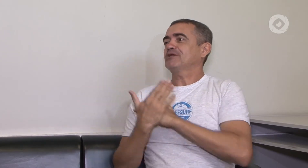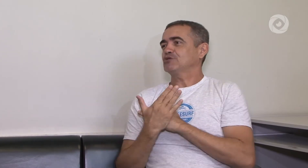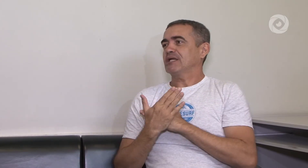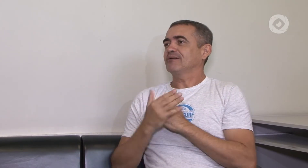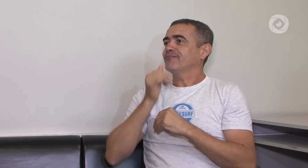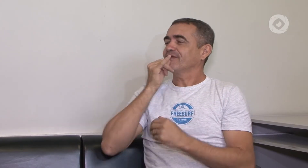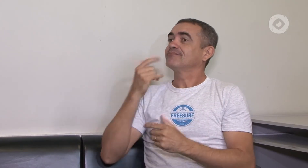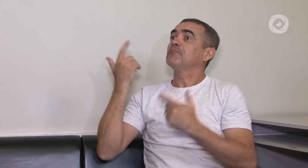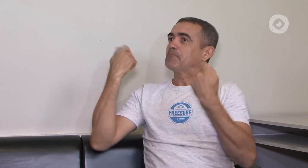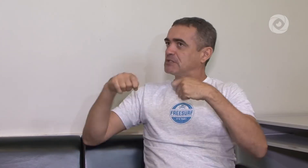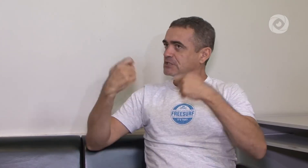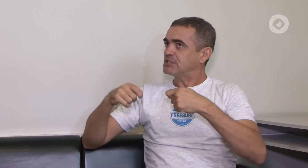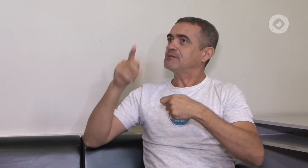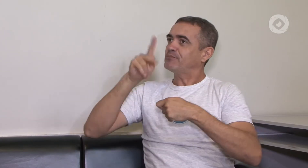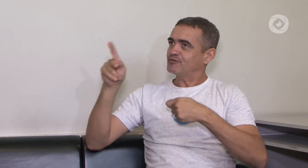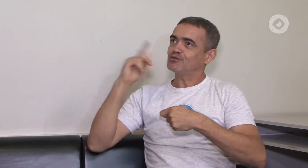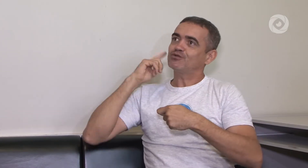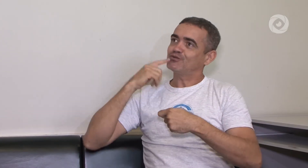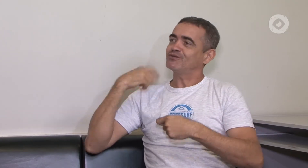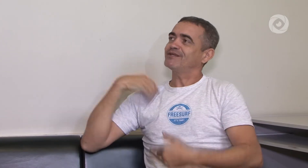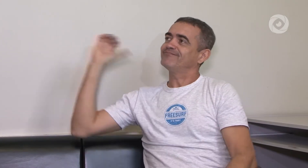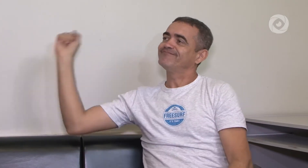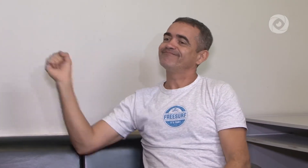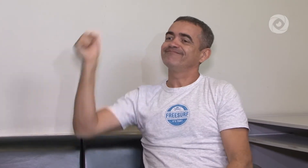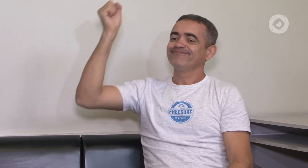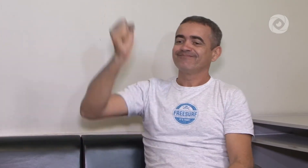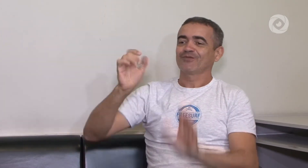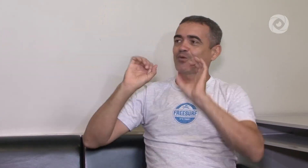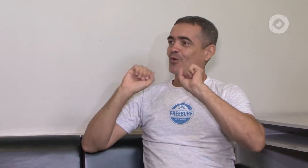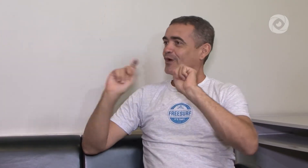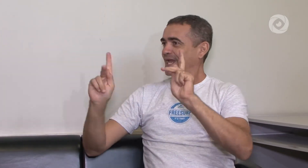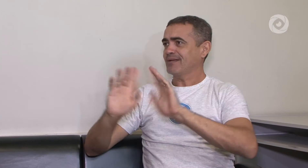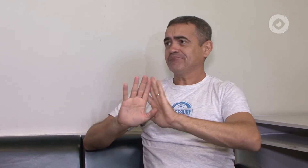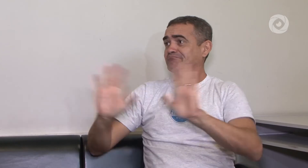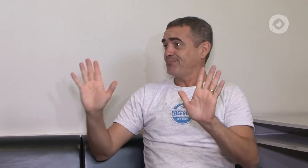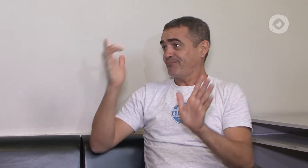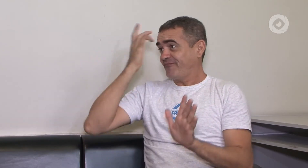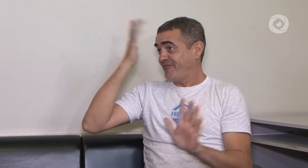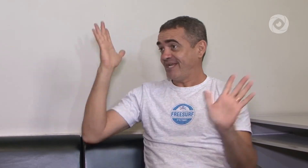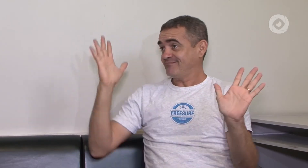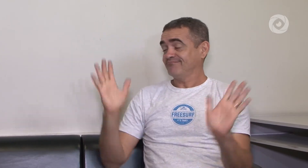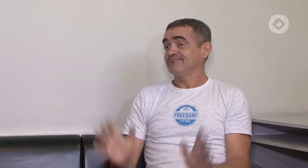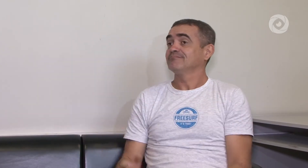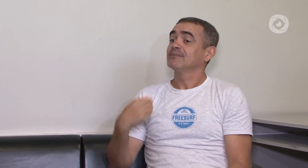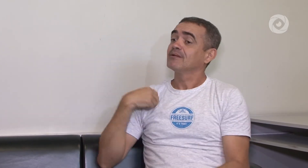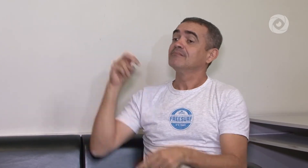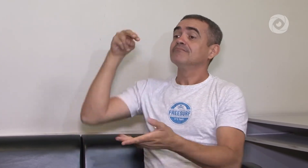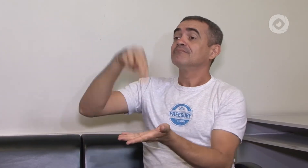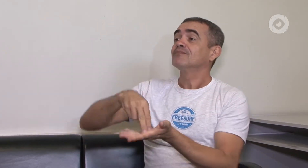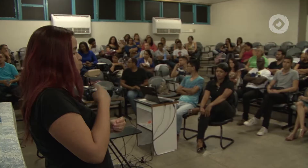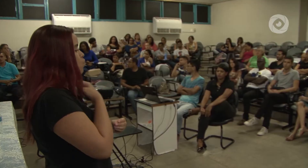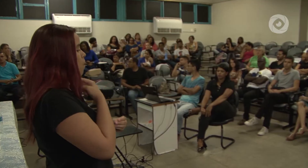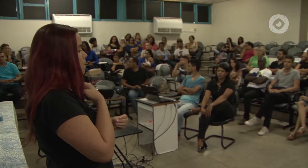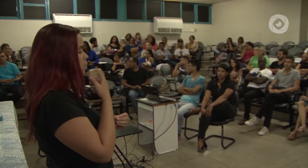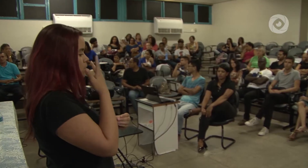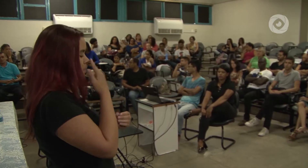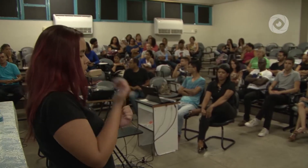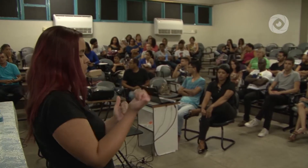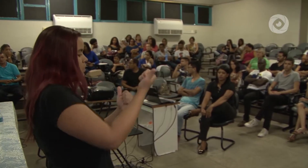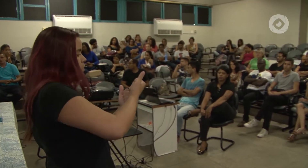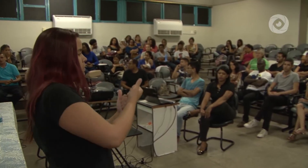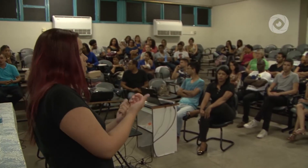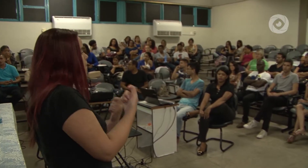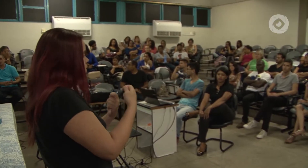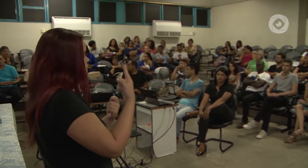muita preparação para ter esse auxílio para o professor surdo. Precisa ter um intérprete também. Assim,